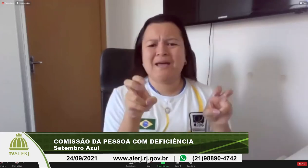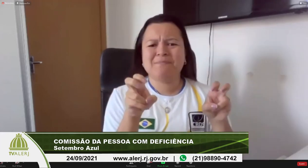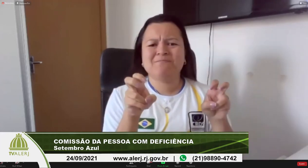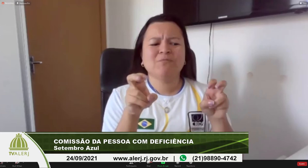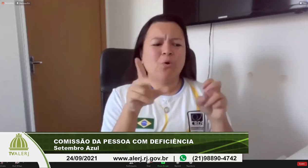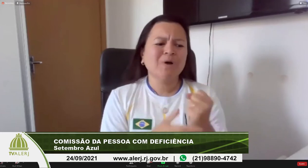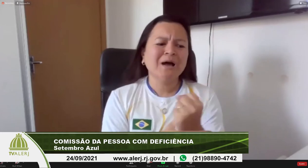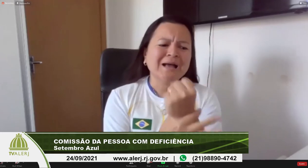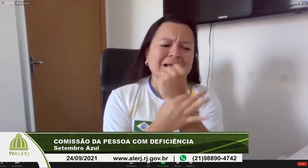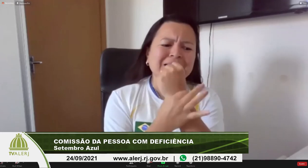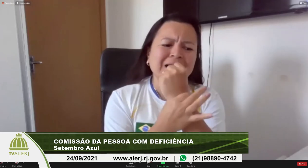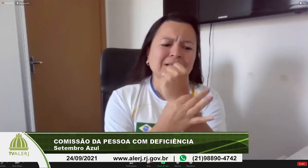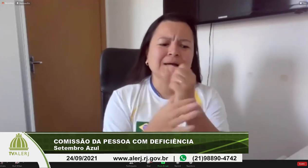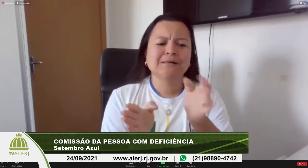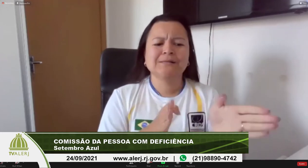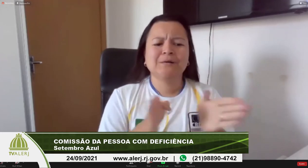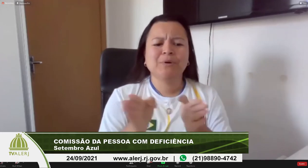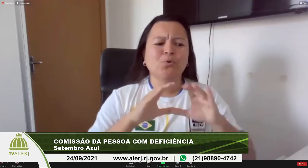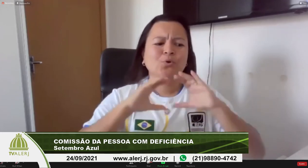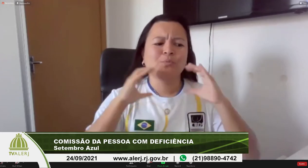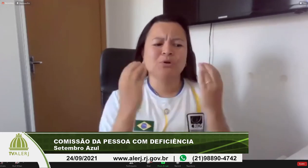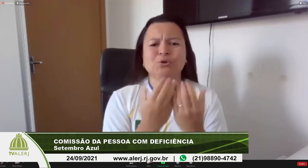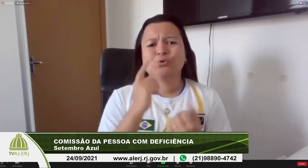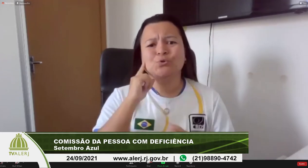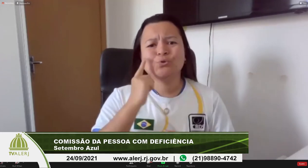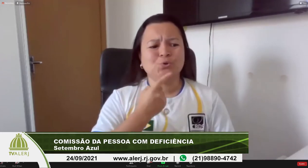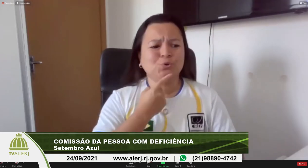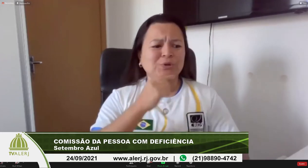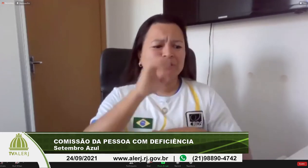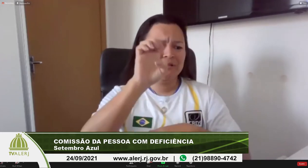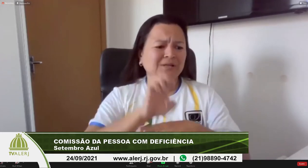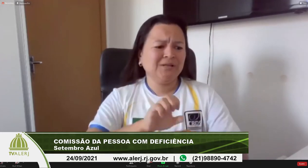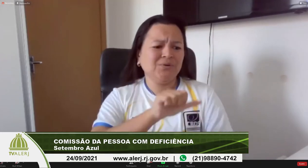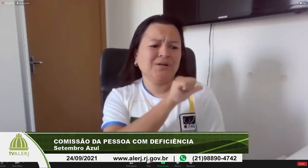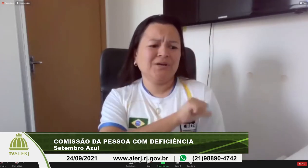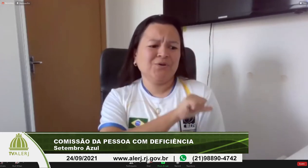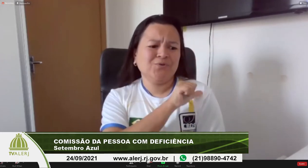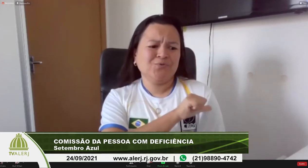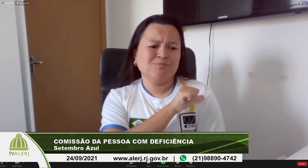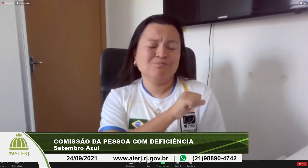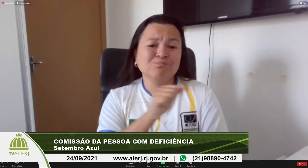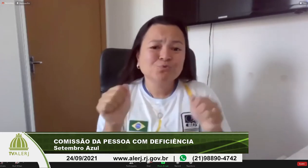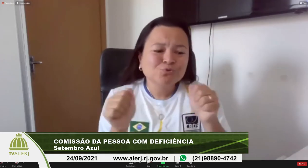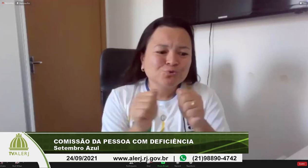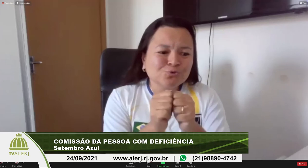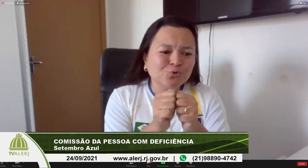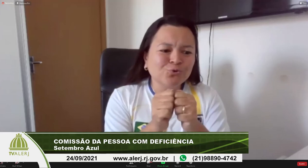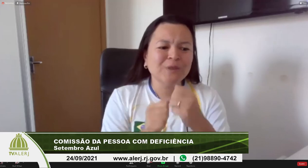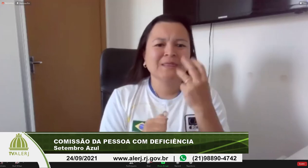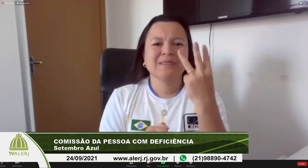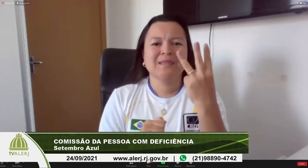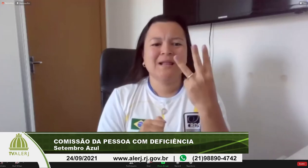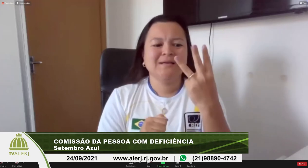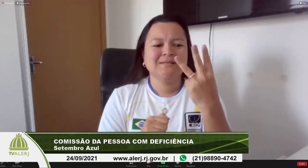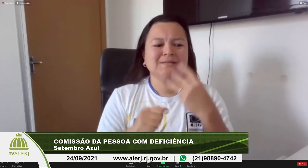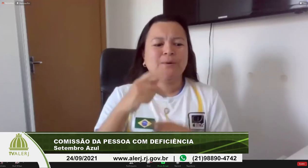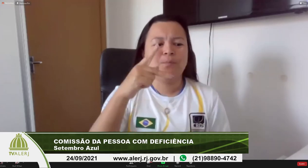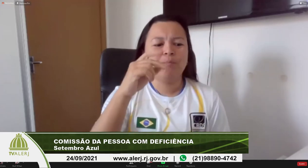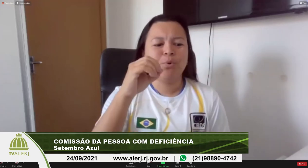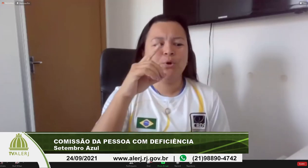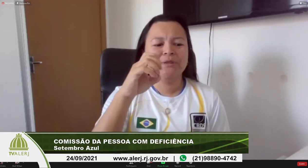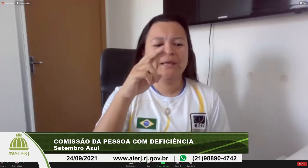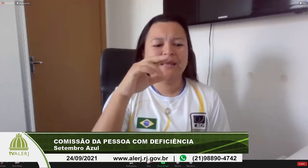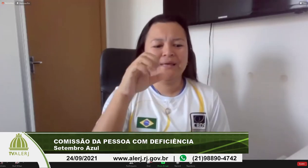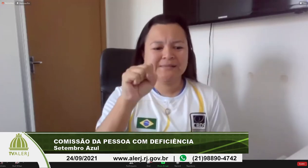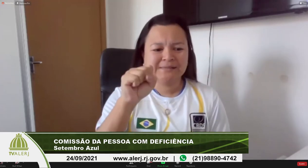eu acompanhei a fala de todas Marcelo apresentou o projeto de vocês falando sobre a questão da acessibilidade aí